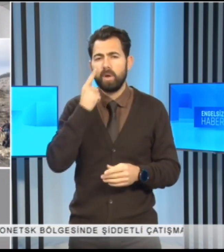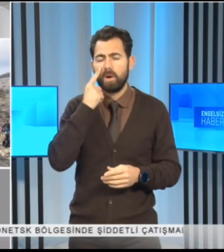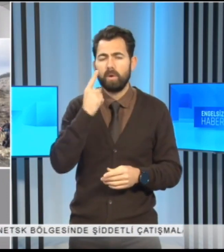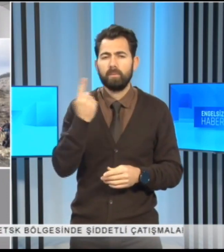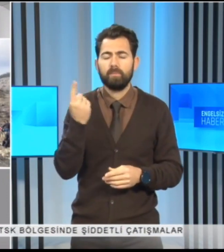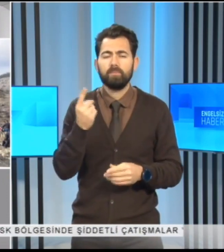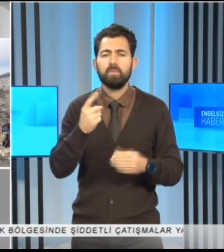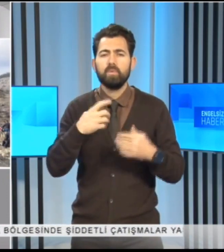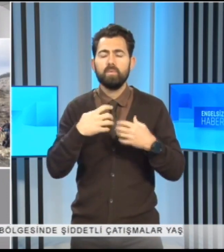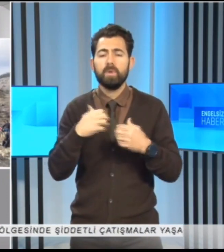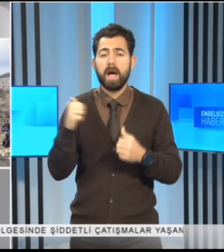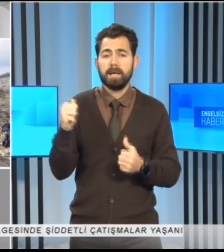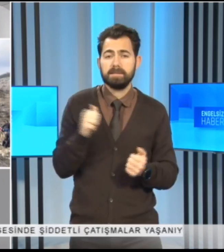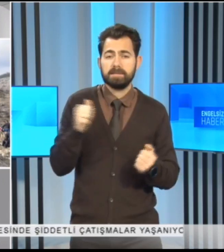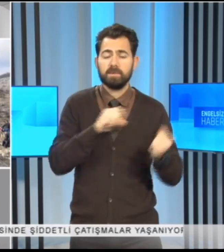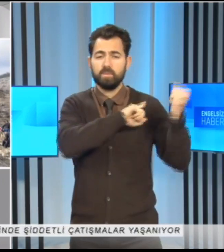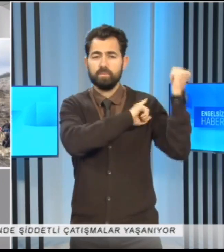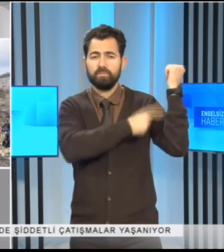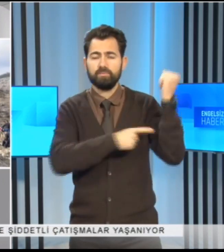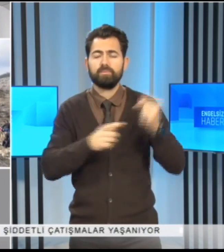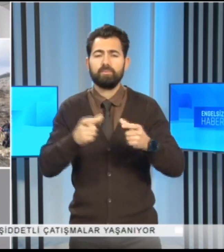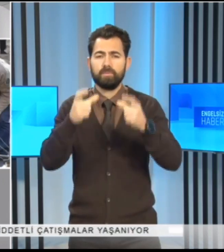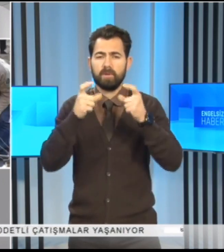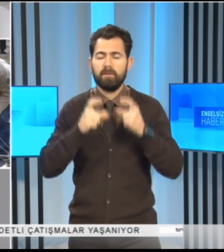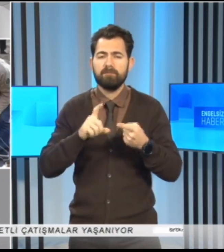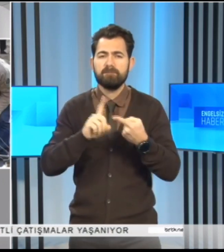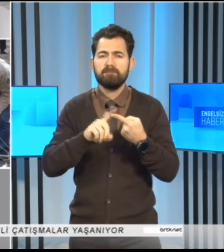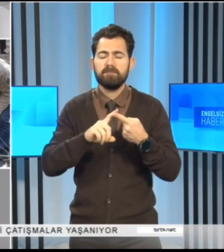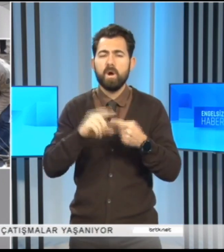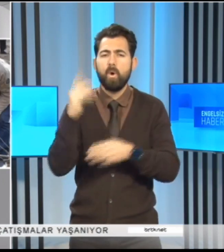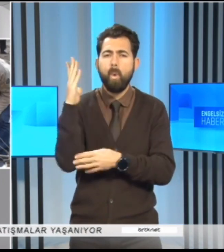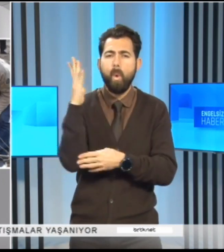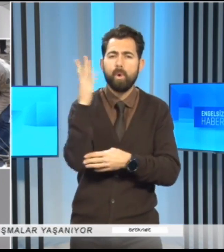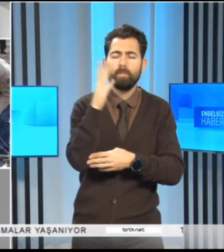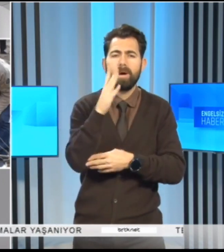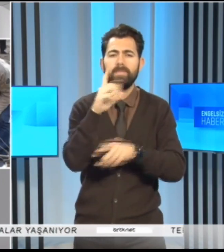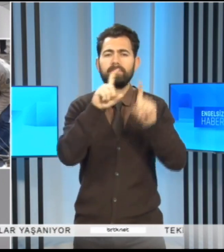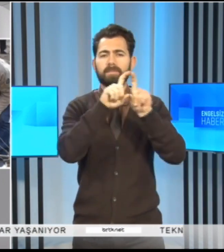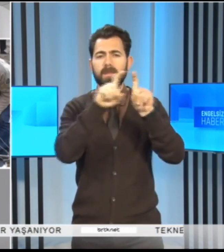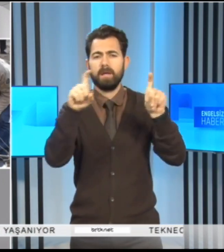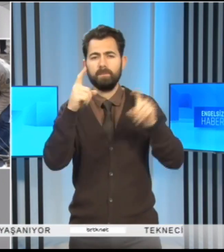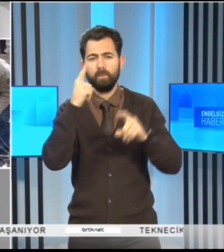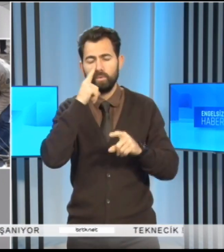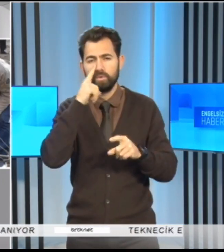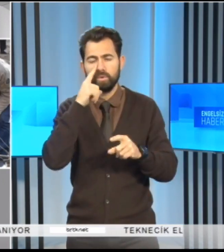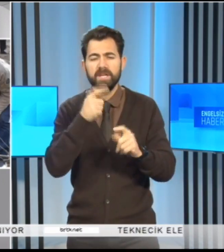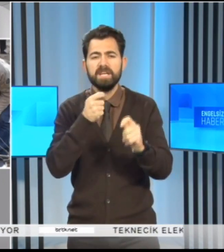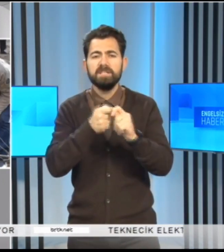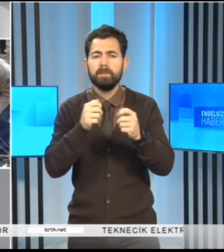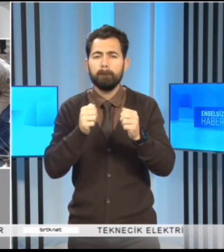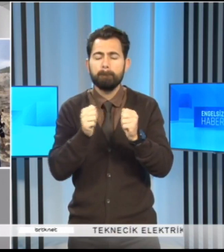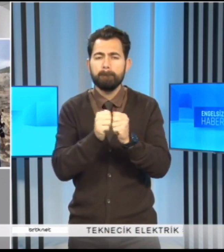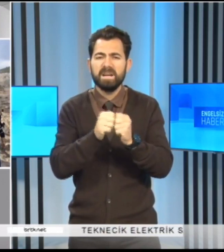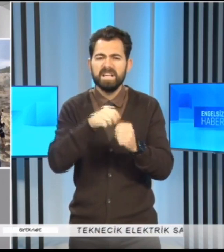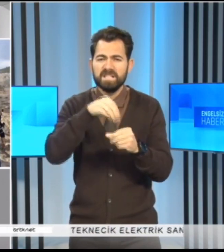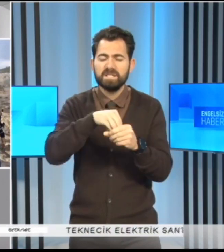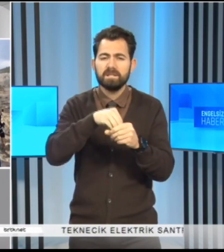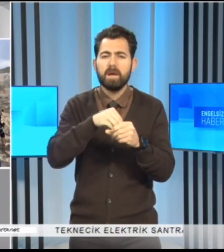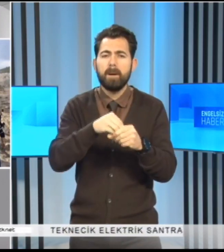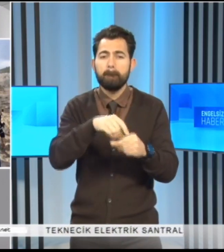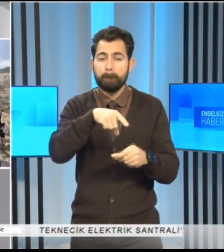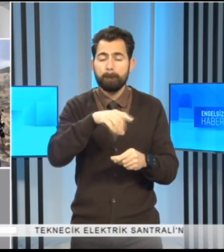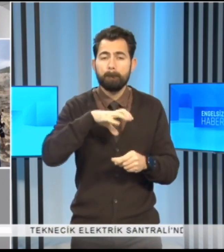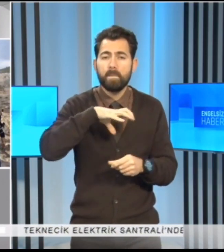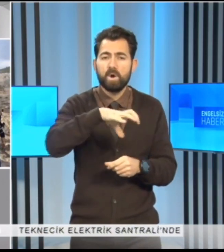Bu çerçevede Güvenlik Kuvvetleri Komutanlığı ile Orman Dairesi Müdürlüğü işbirliğinde